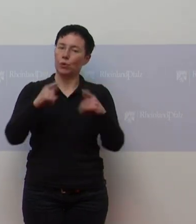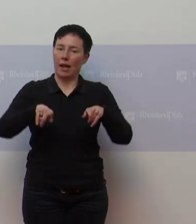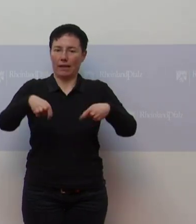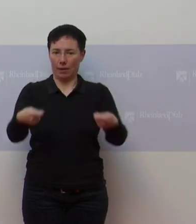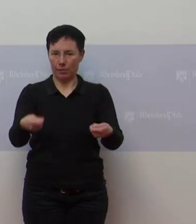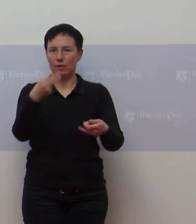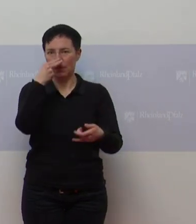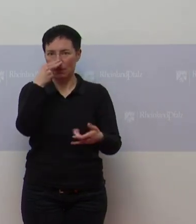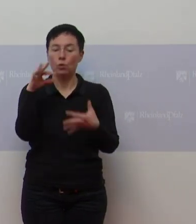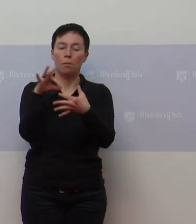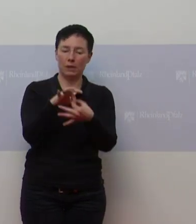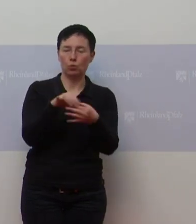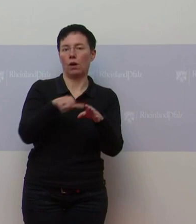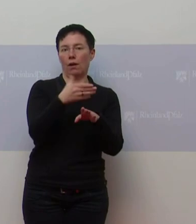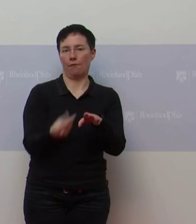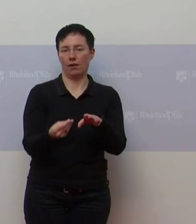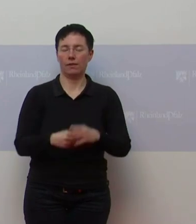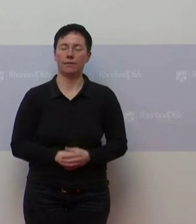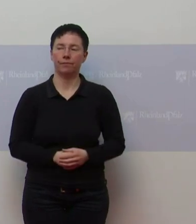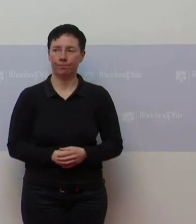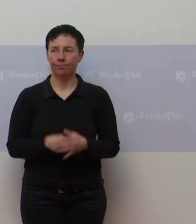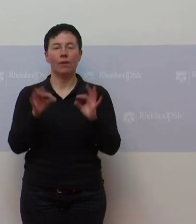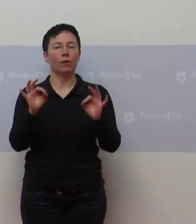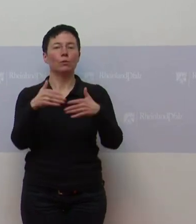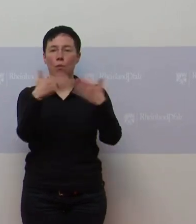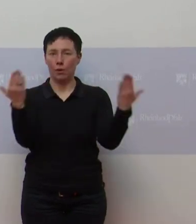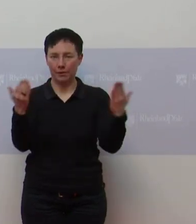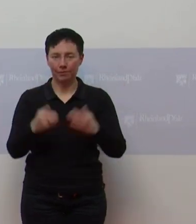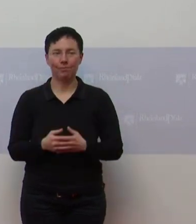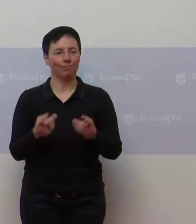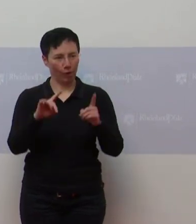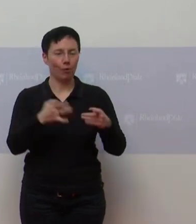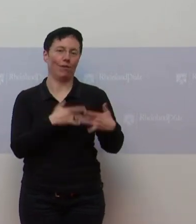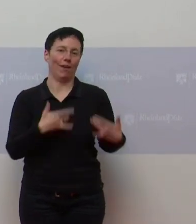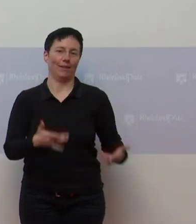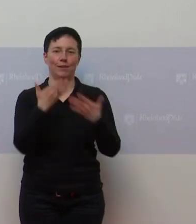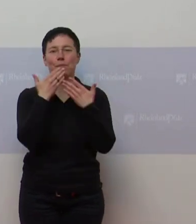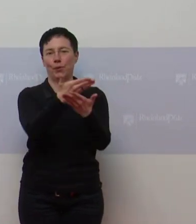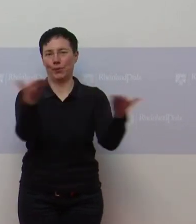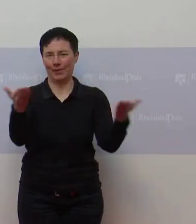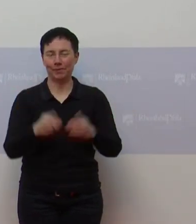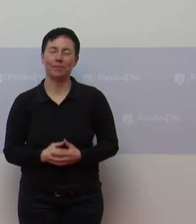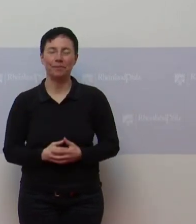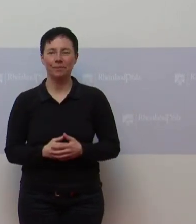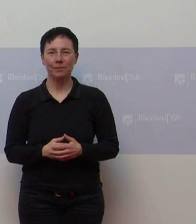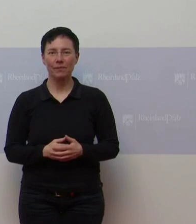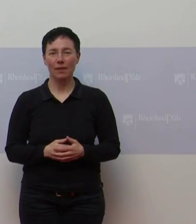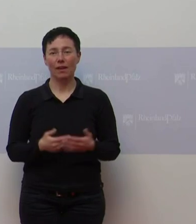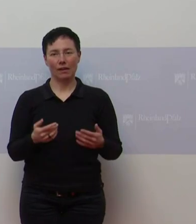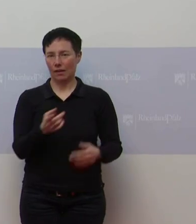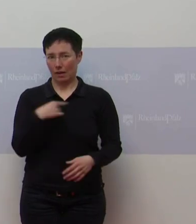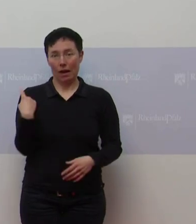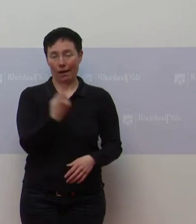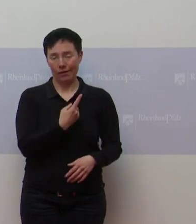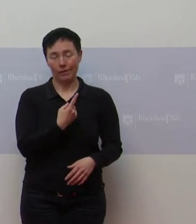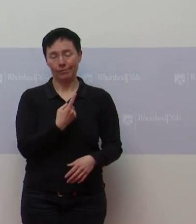in Bezug auf Rheinland-Pfalz. Ja, guten Morgen. Ich grüße Sie auch alle ganz herzlich. Wir hätten es uns alle